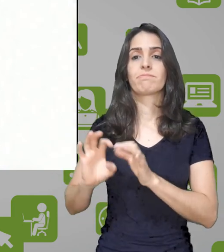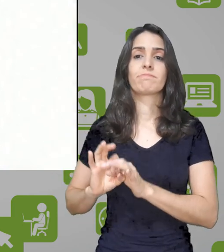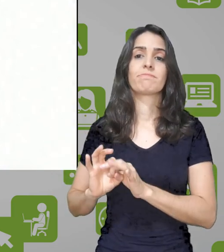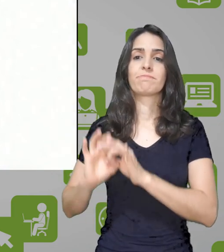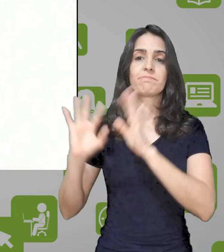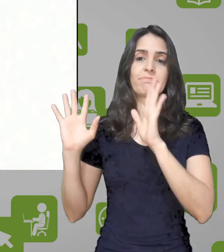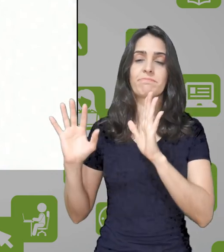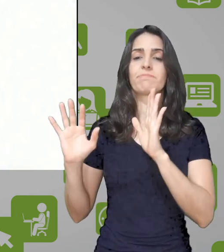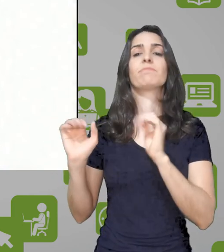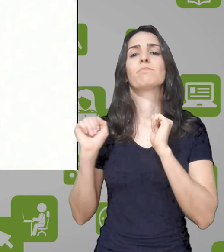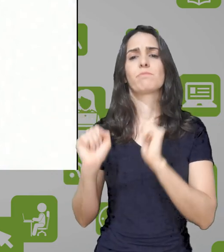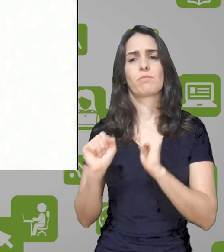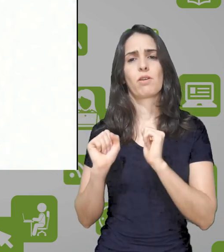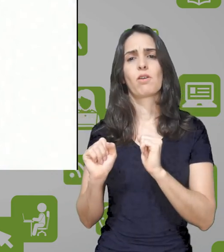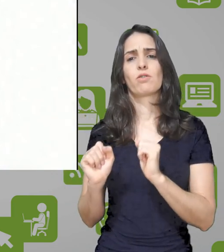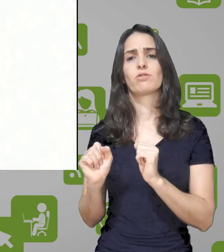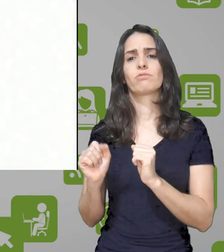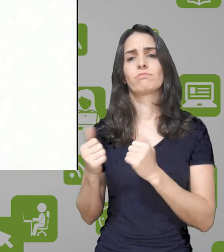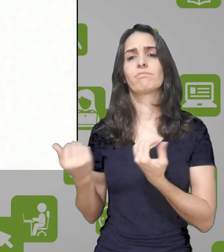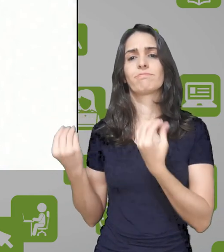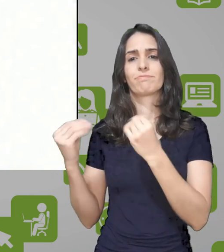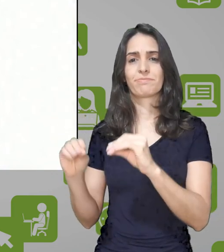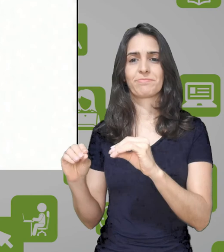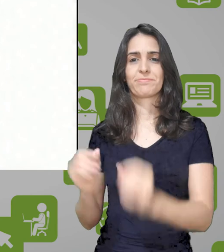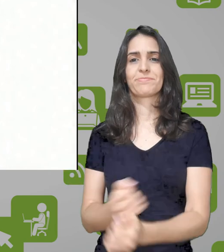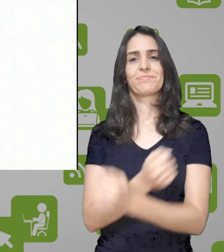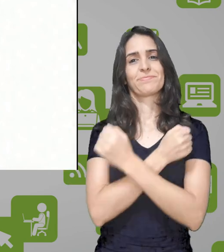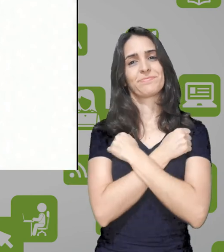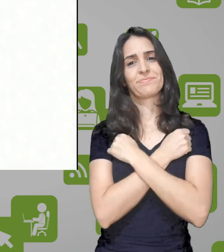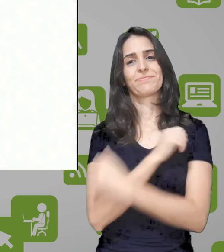tranquila. Um abraço e até a próxima.